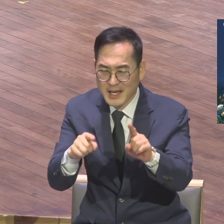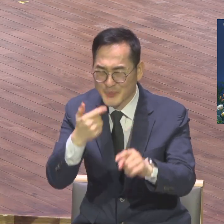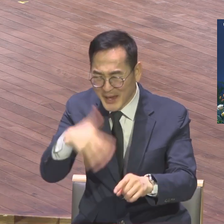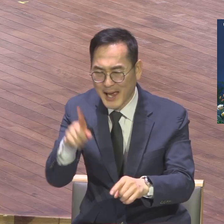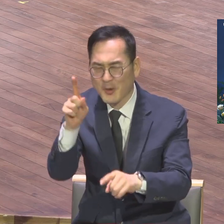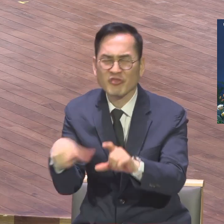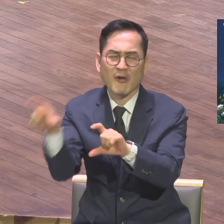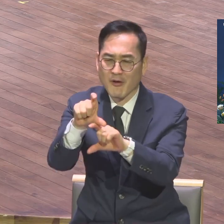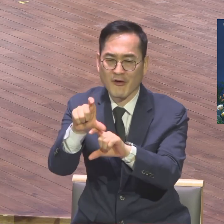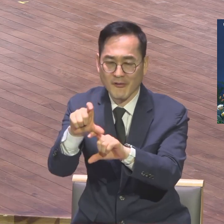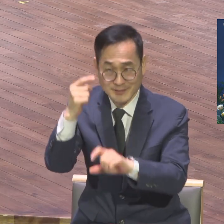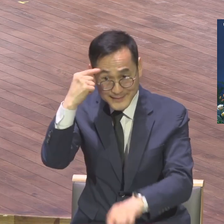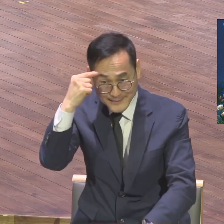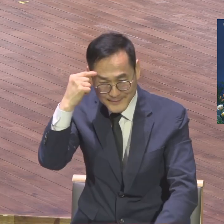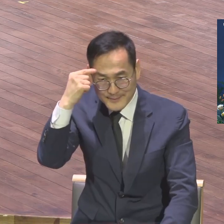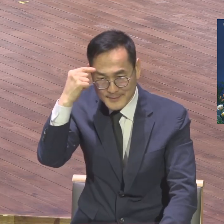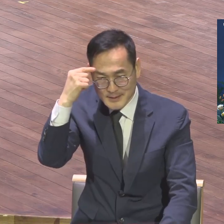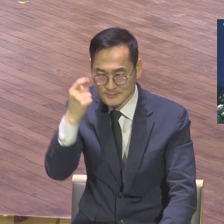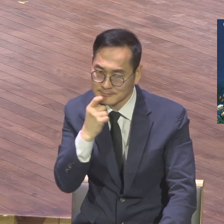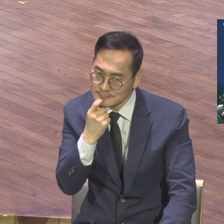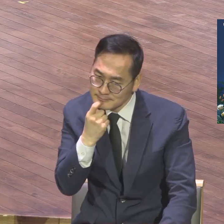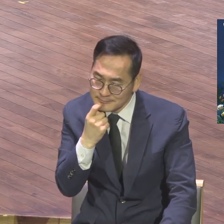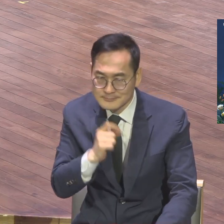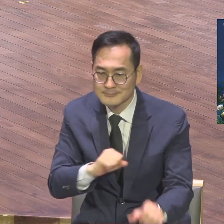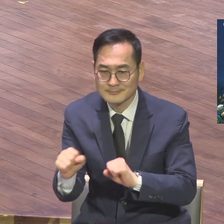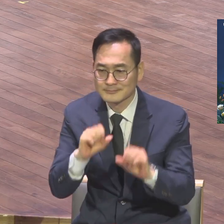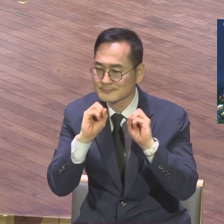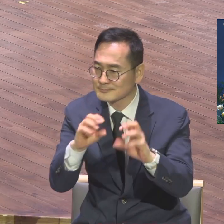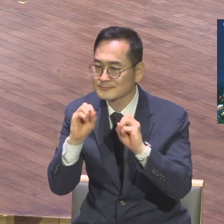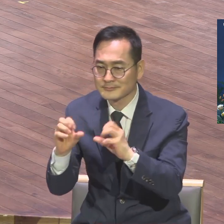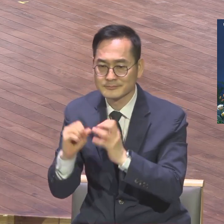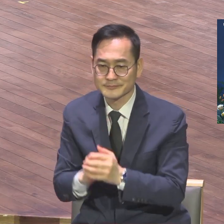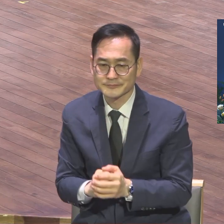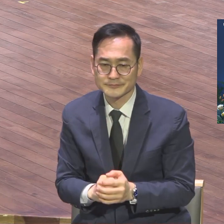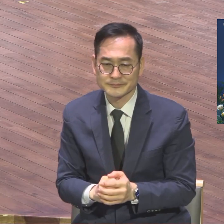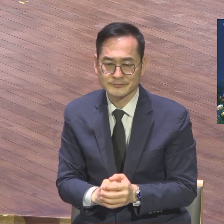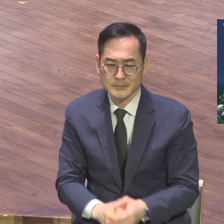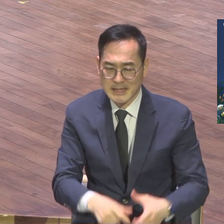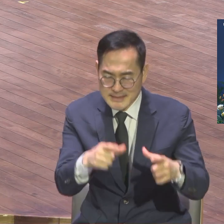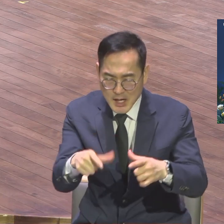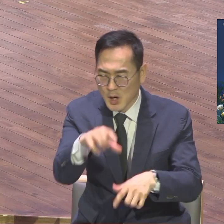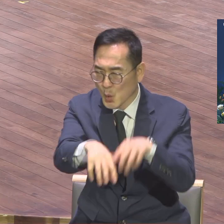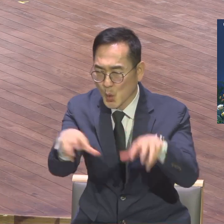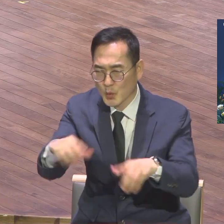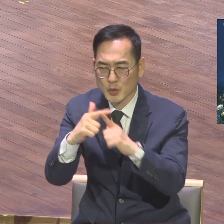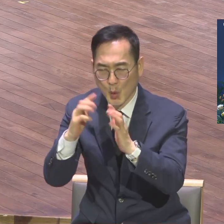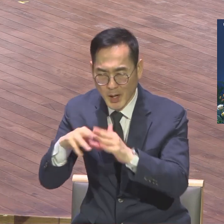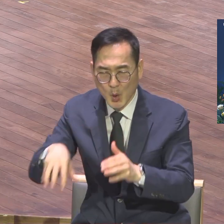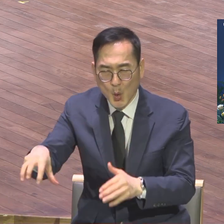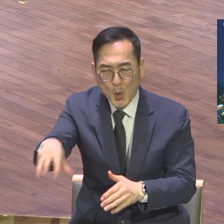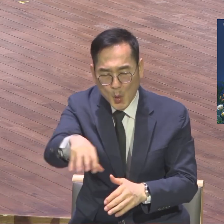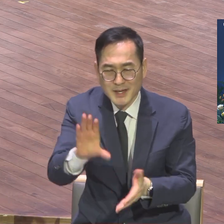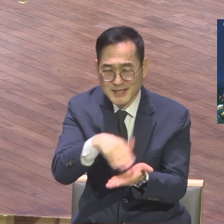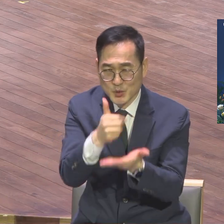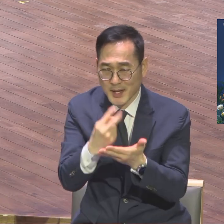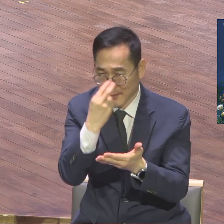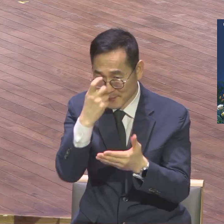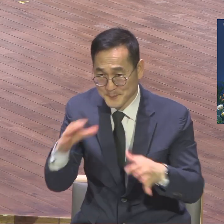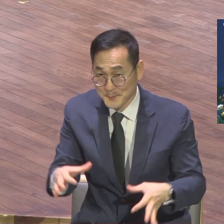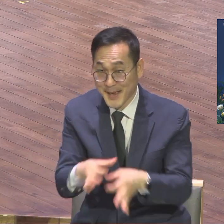가지고 교회와 지역 237 성교현장에 그리스도 절대 망대를 세우는 은약 도전을 그렇게